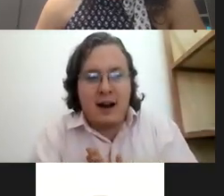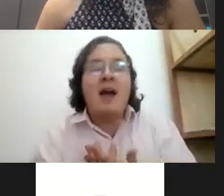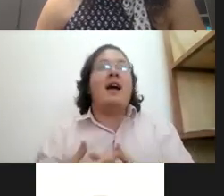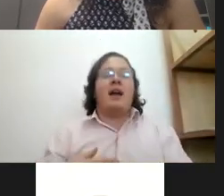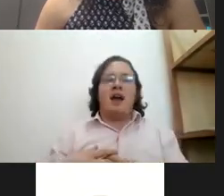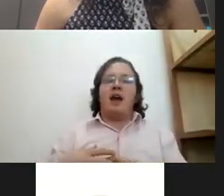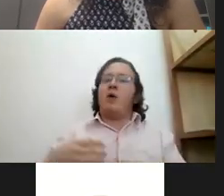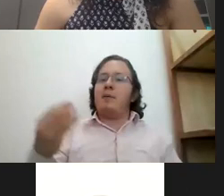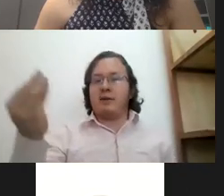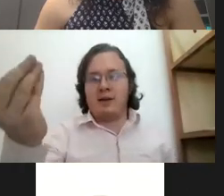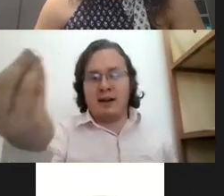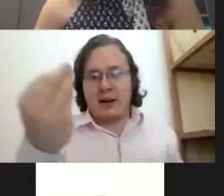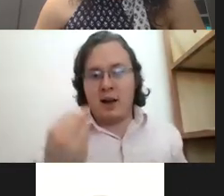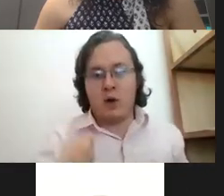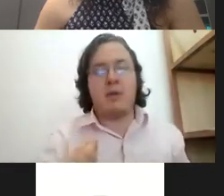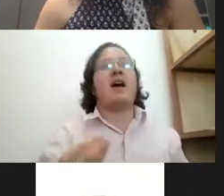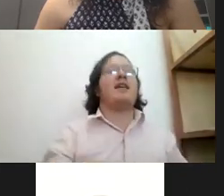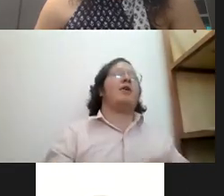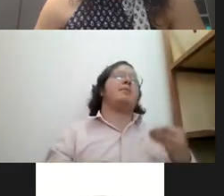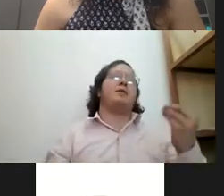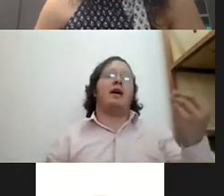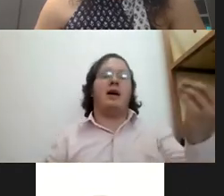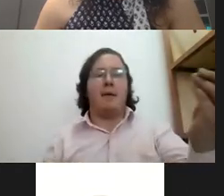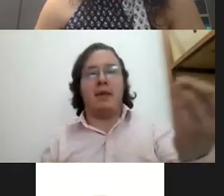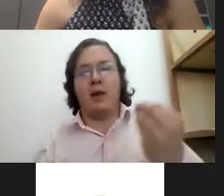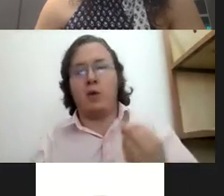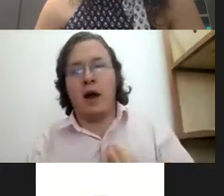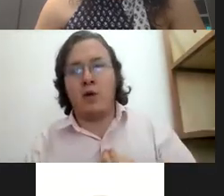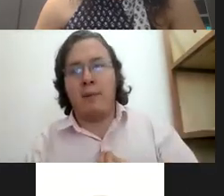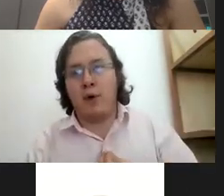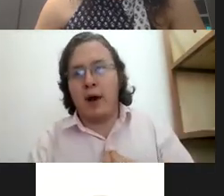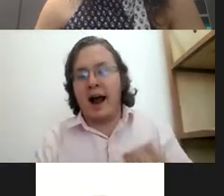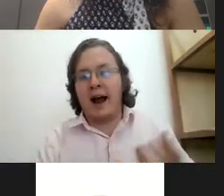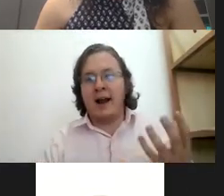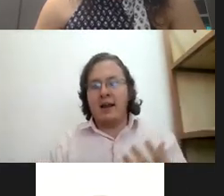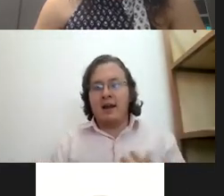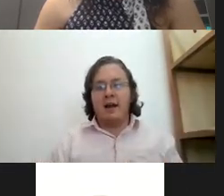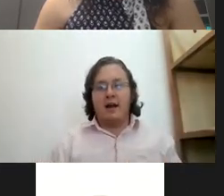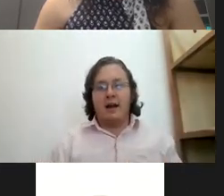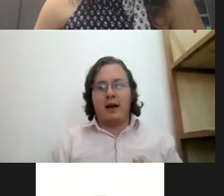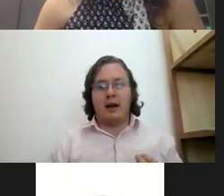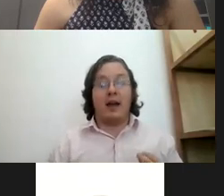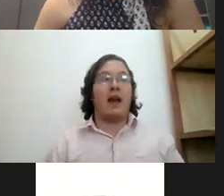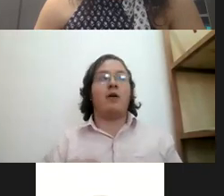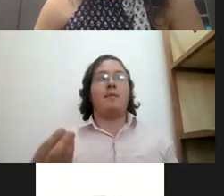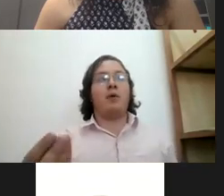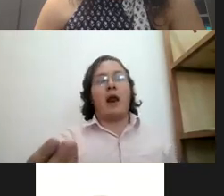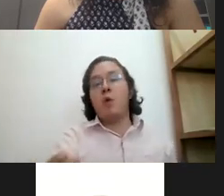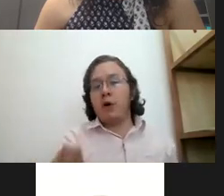que llegue una persona a Secretaría de Economía que llegue una persona a pedir un apoyo legal que llegue un alumno